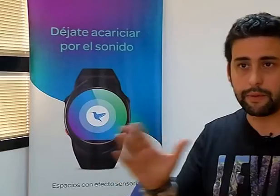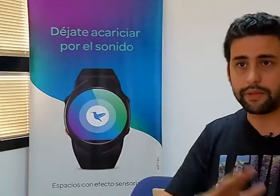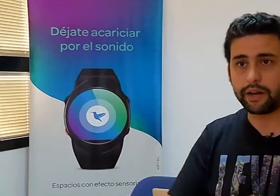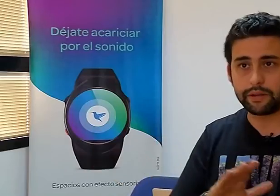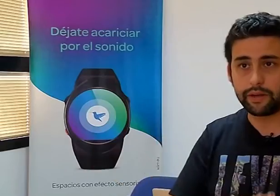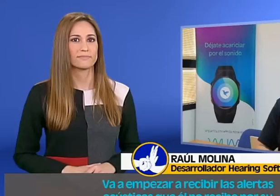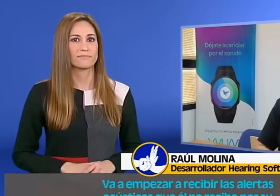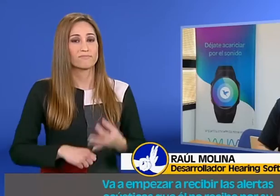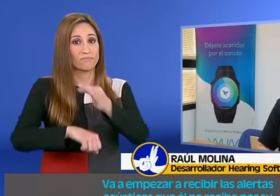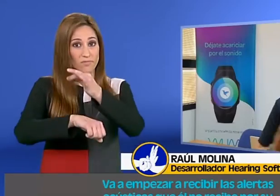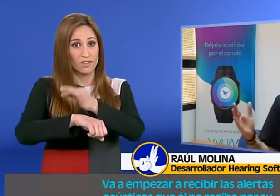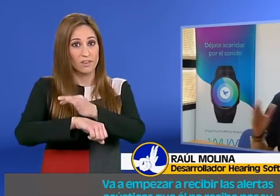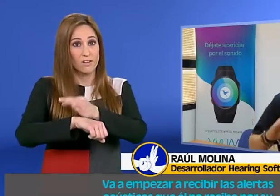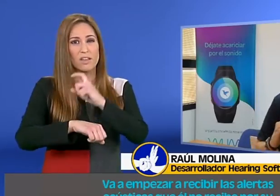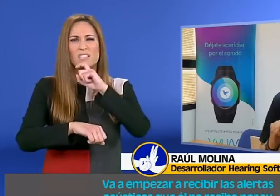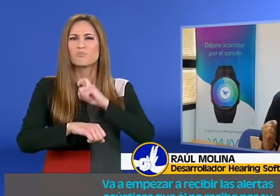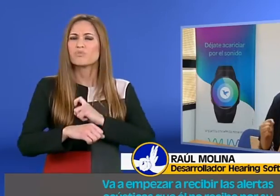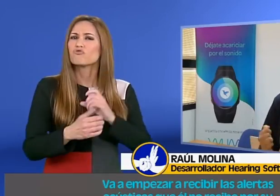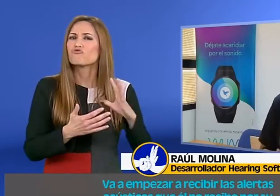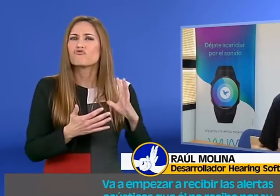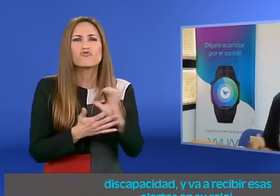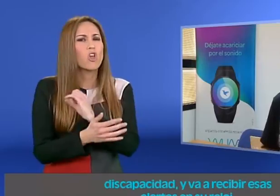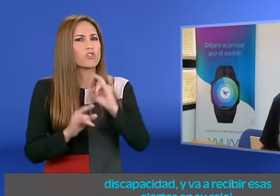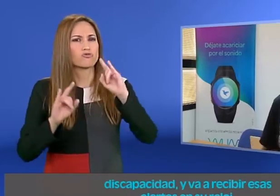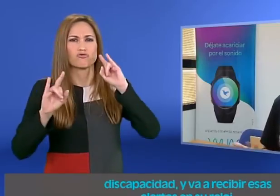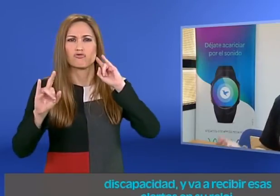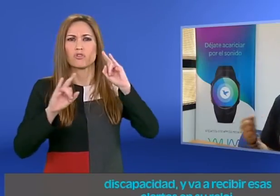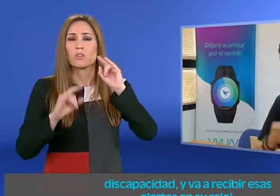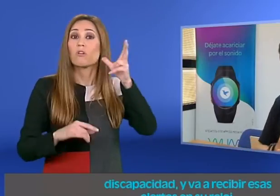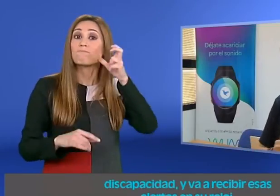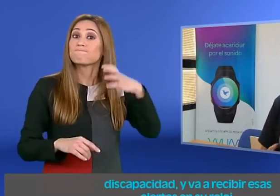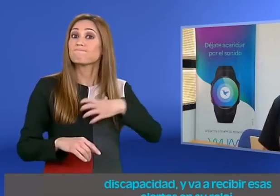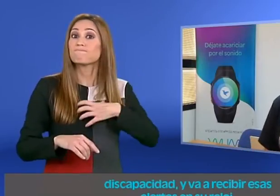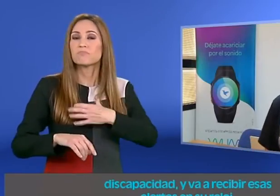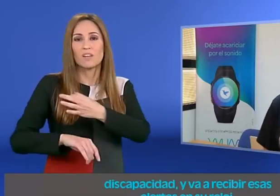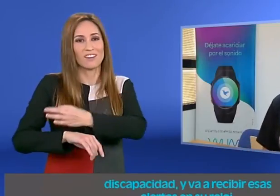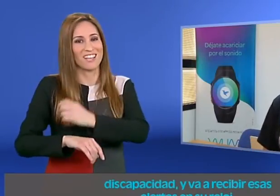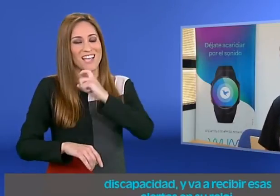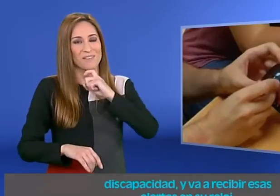Va a empezar a recibir las alertas acústicas que él no recibe por su discapacidad y va a recibir esas alertas en su reloj.